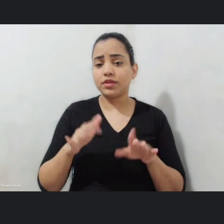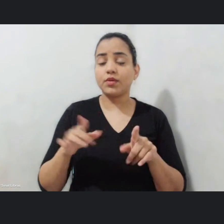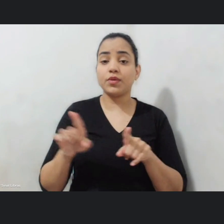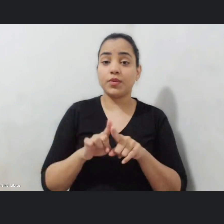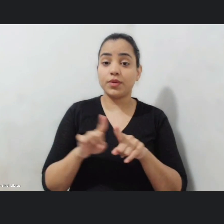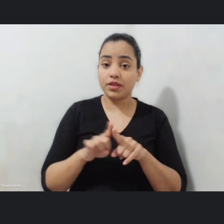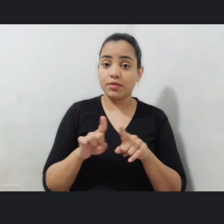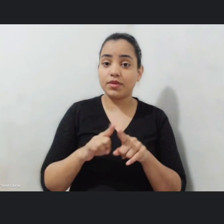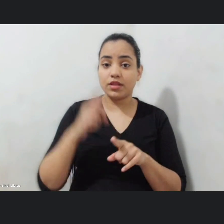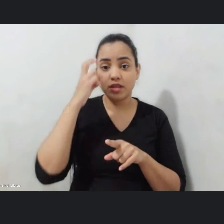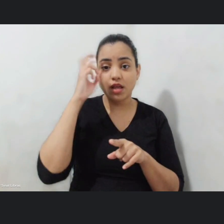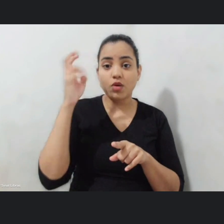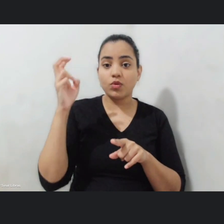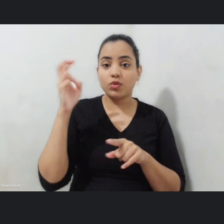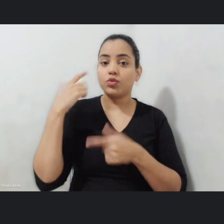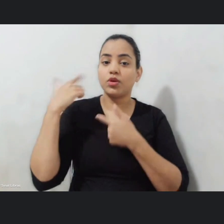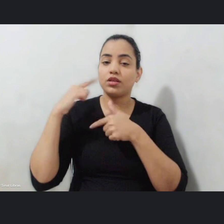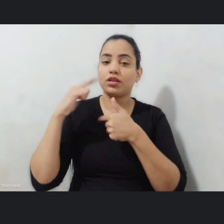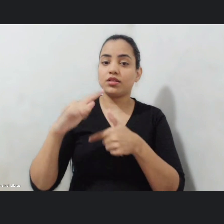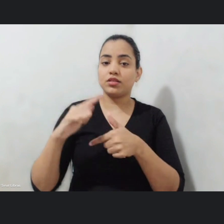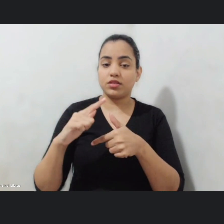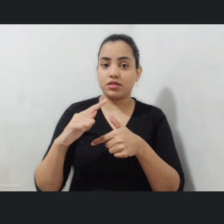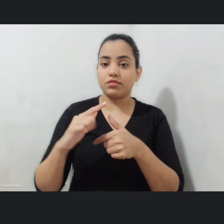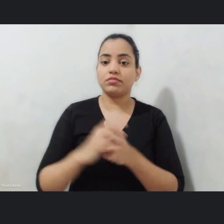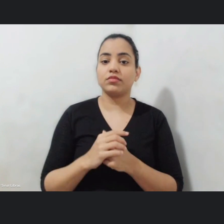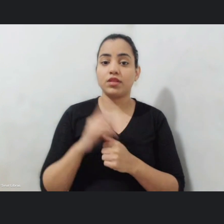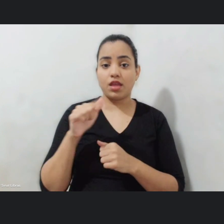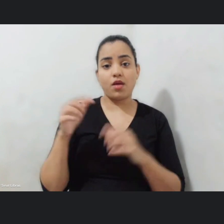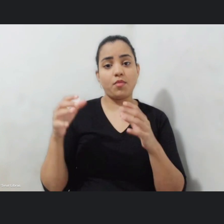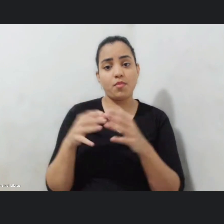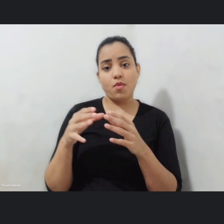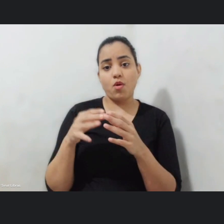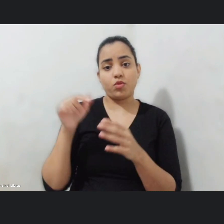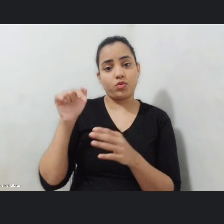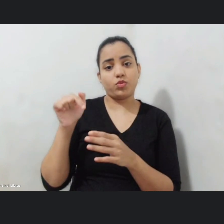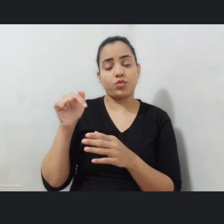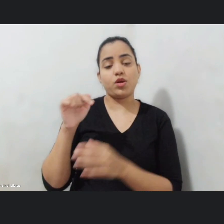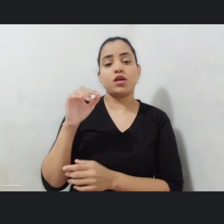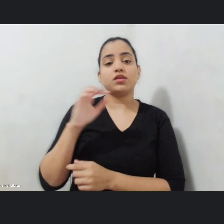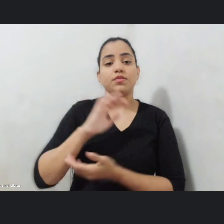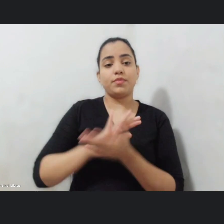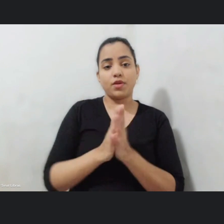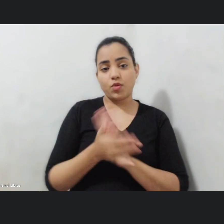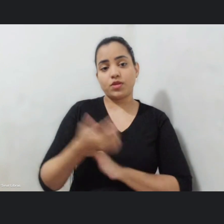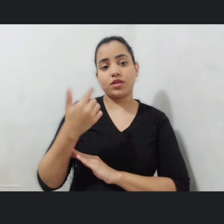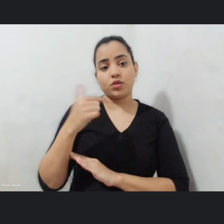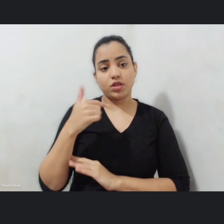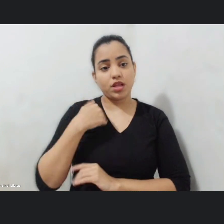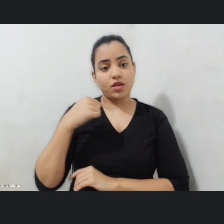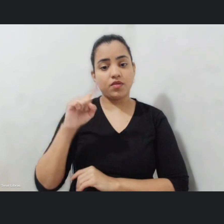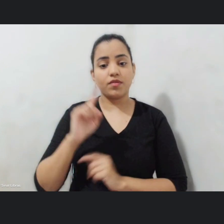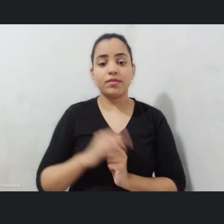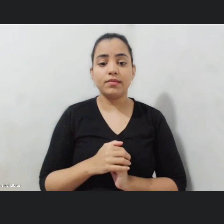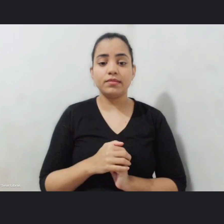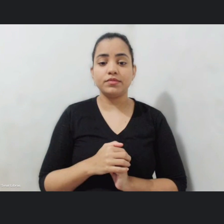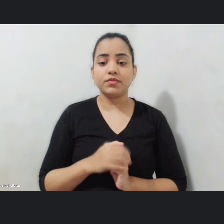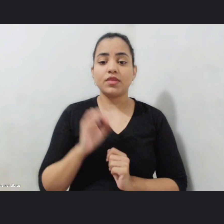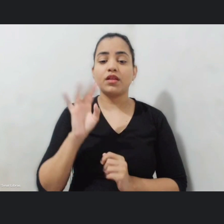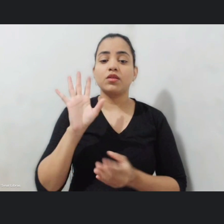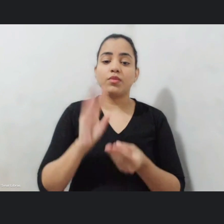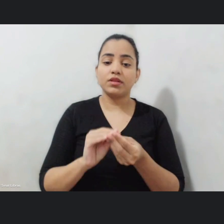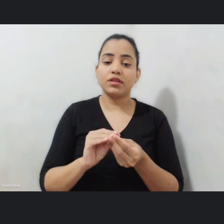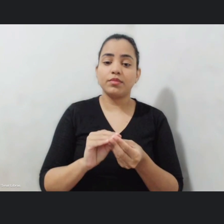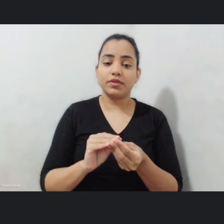bloco sem preconceito só para fechar finalizar eu gostaria de agradecer desde já a